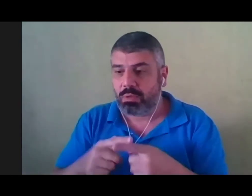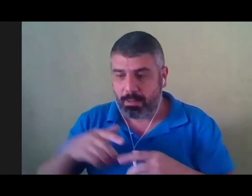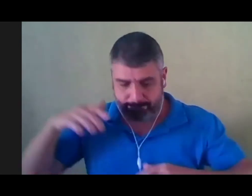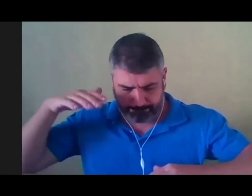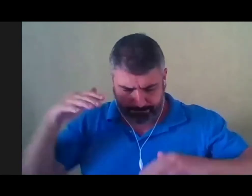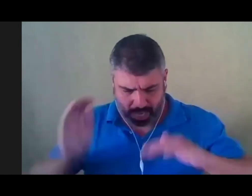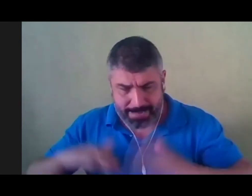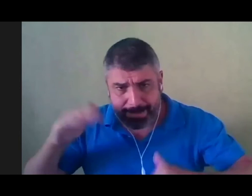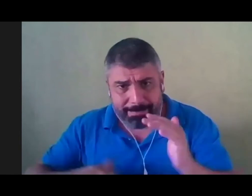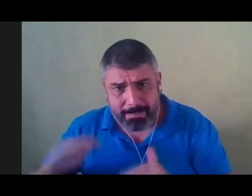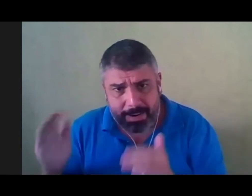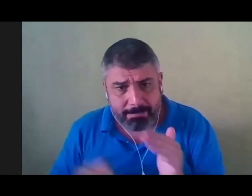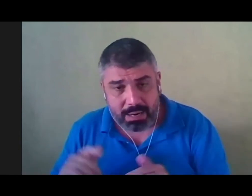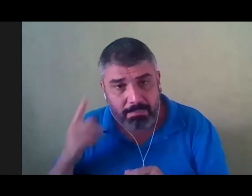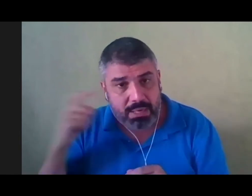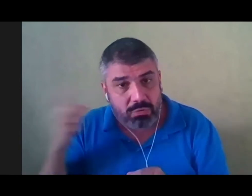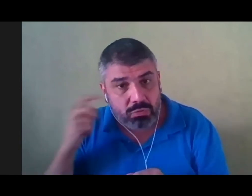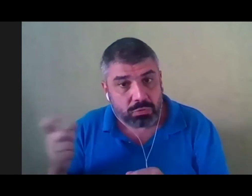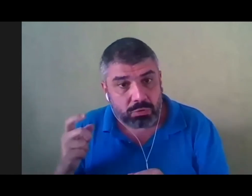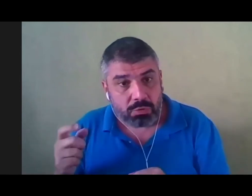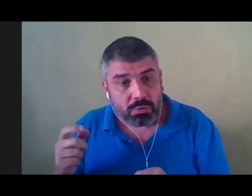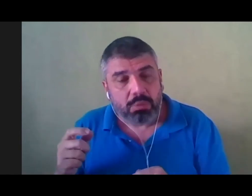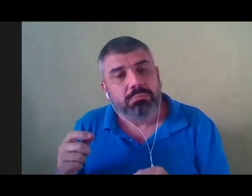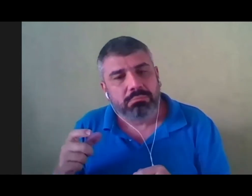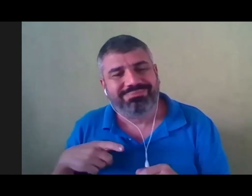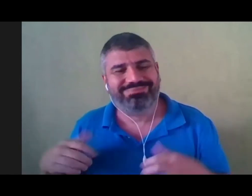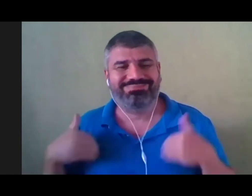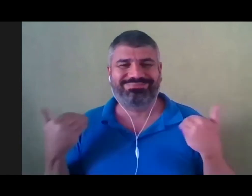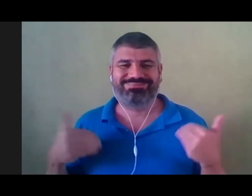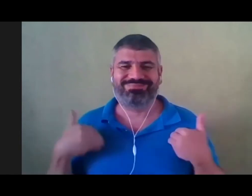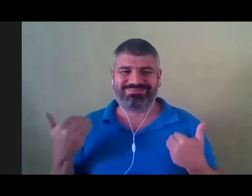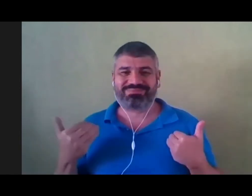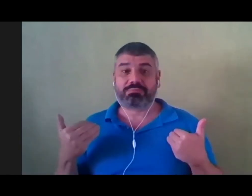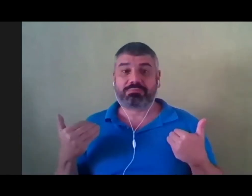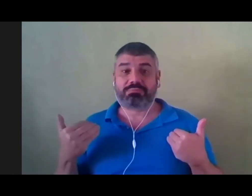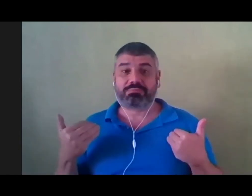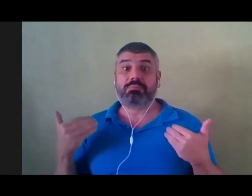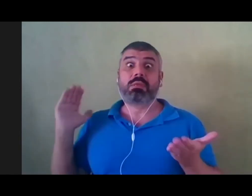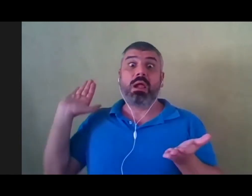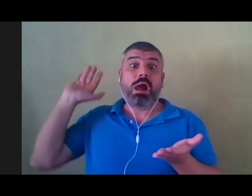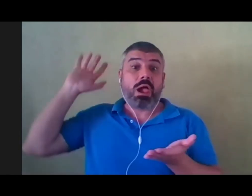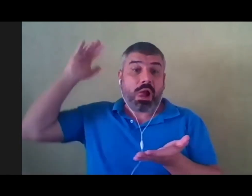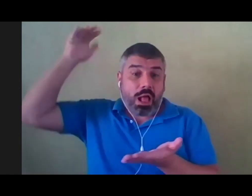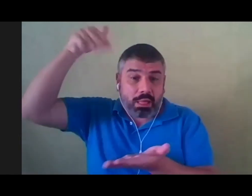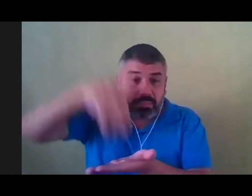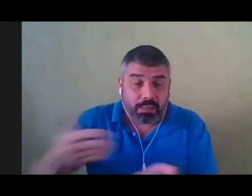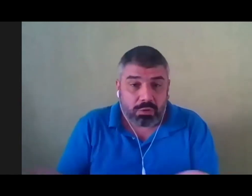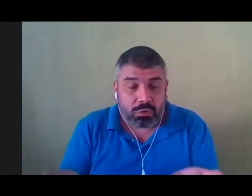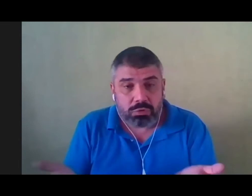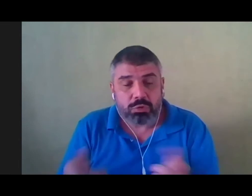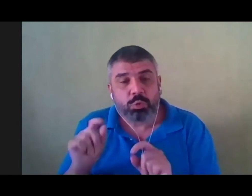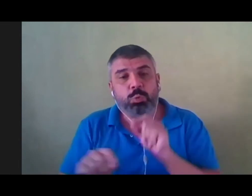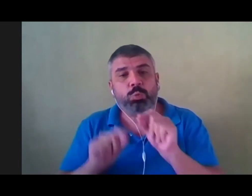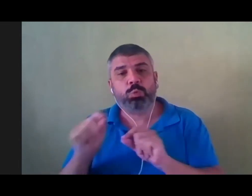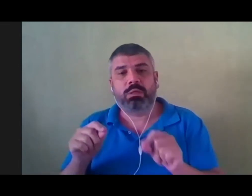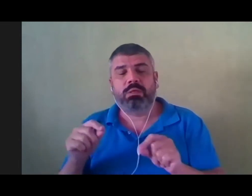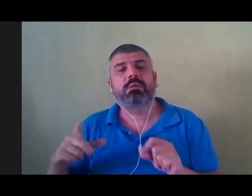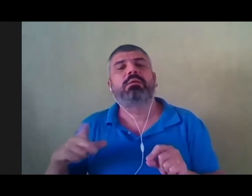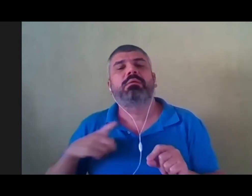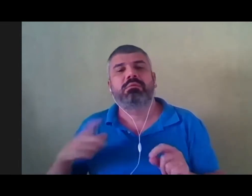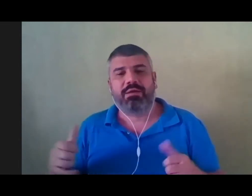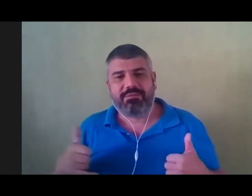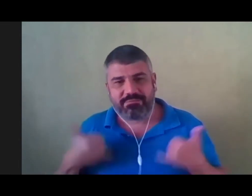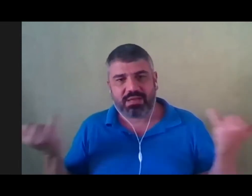tambor. E a alegria vem. E até hoje. Nós temos aí. Os festejos